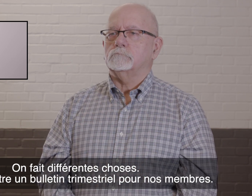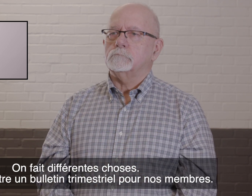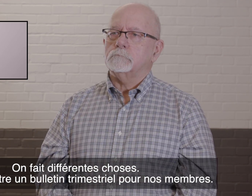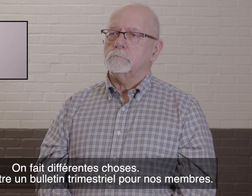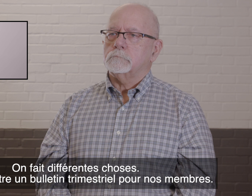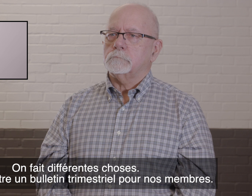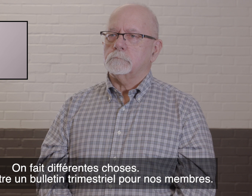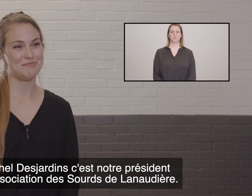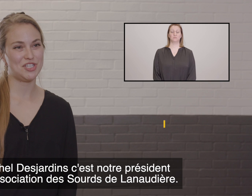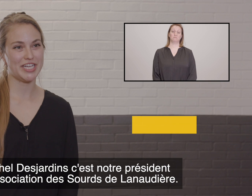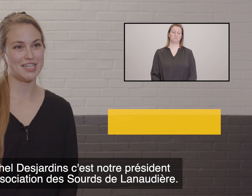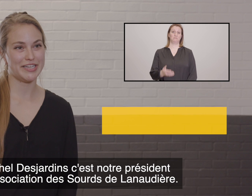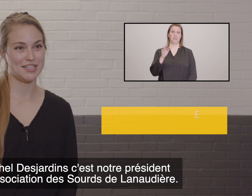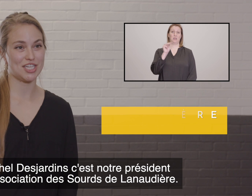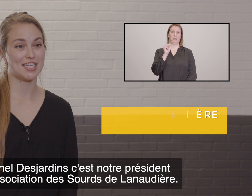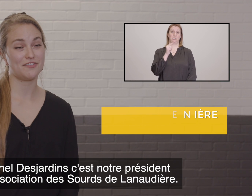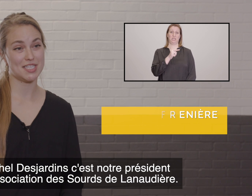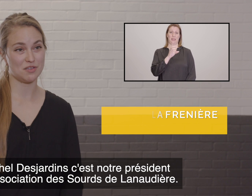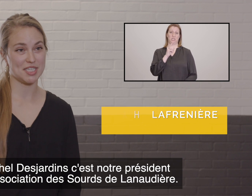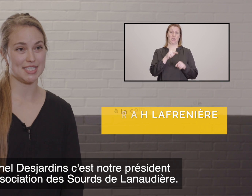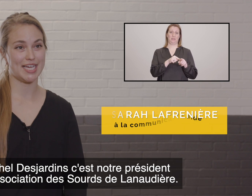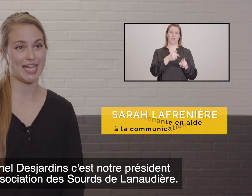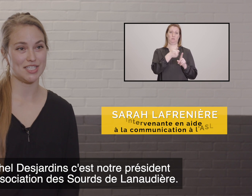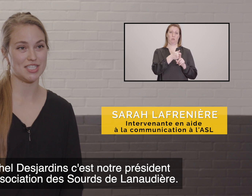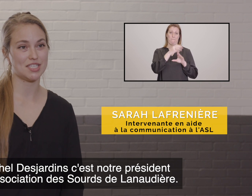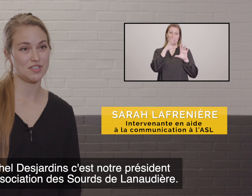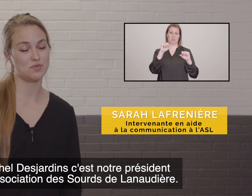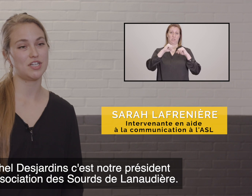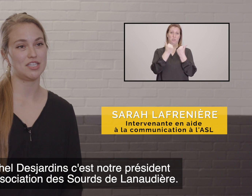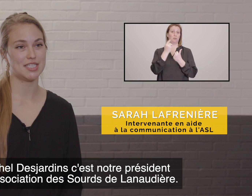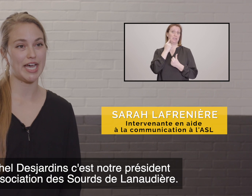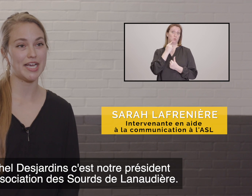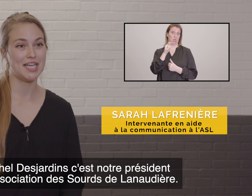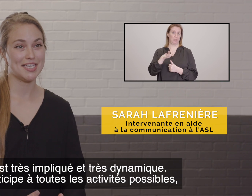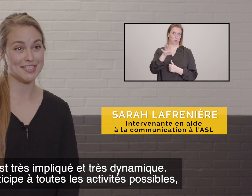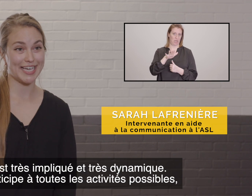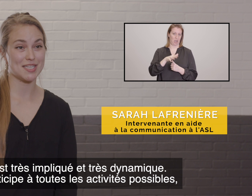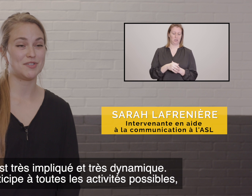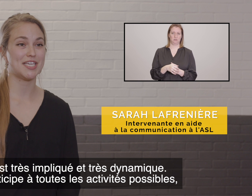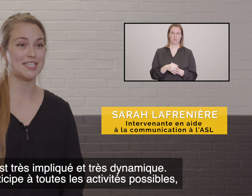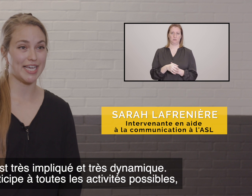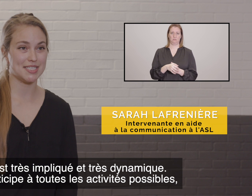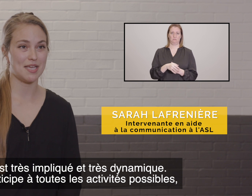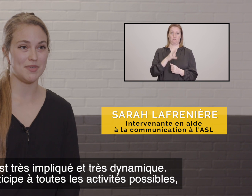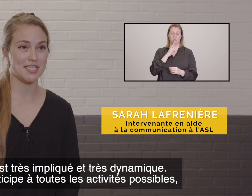paraître pour nos membres. Michel Desjardins, en fait, c notre président à l'Association des sourdes de la Naudière. Il est très impliqué, très dynamique.